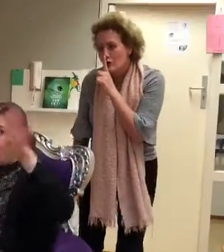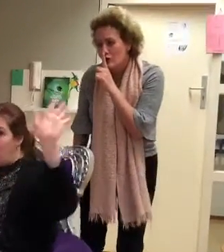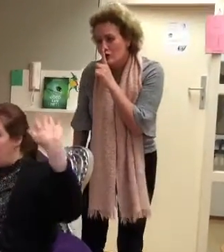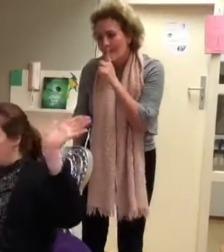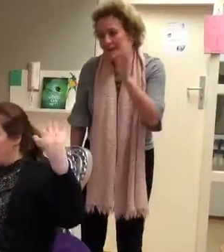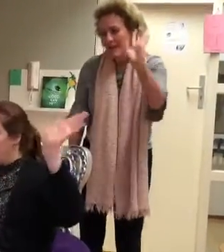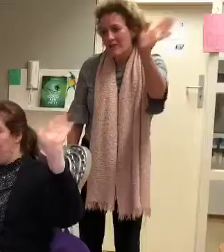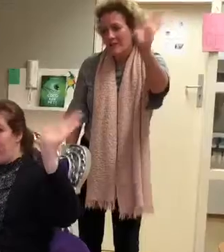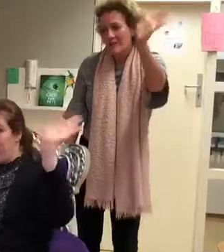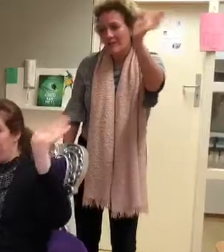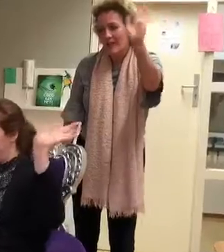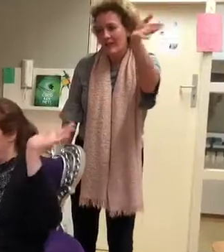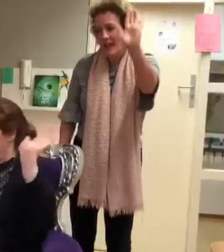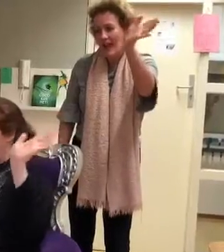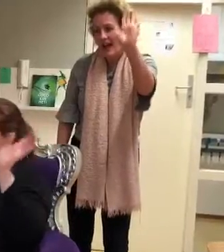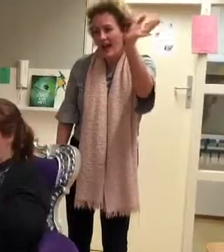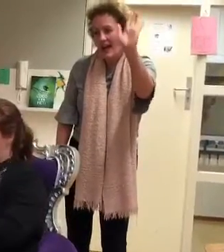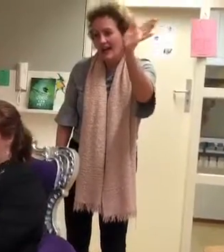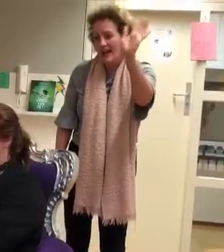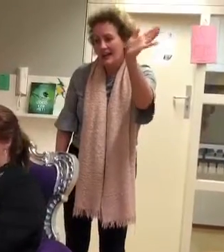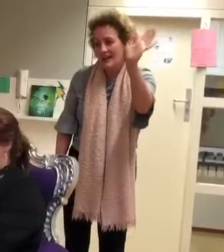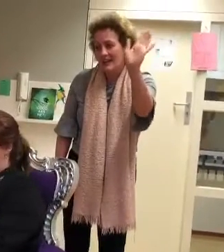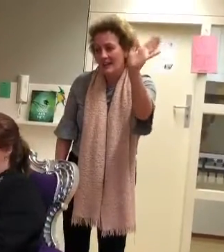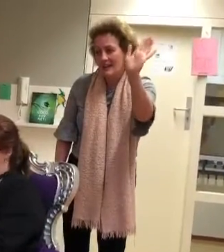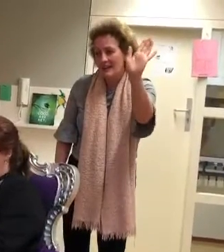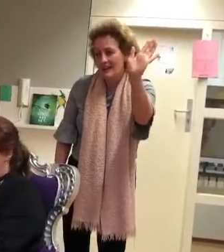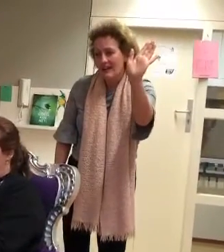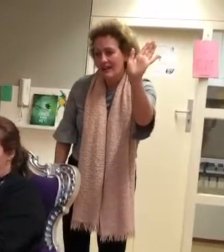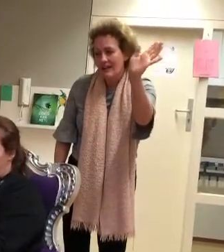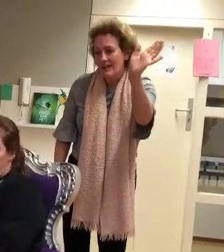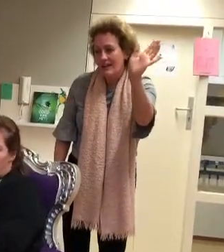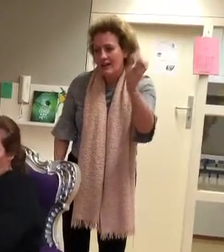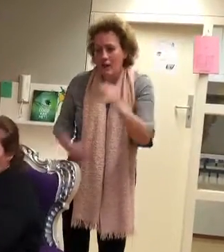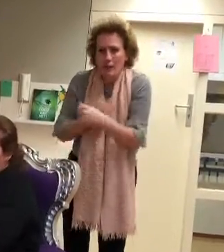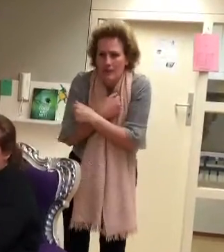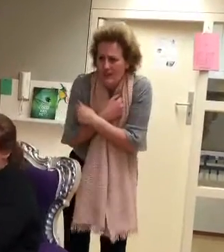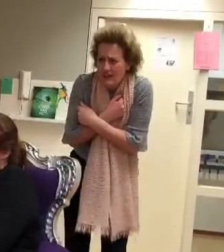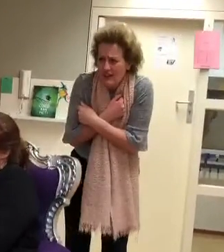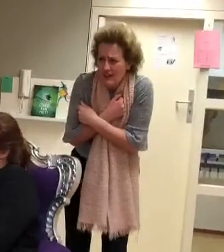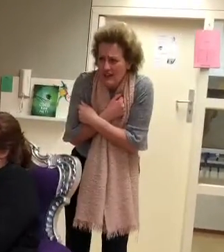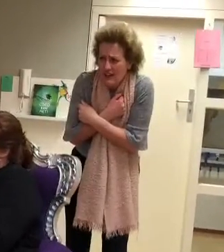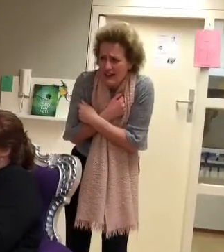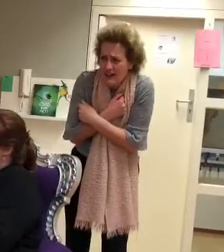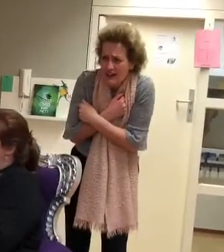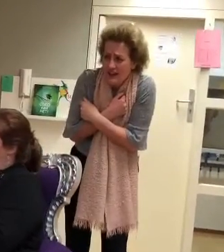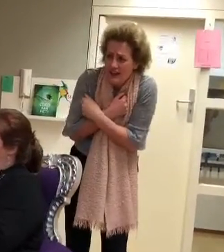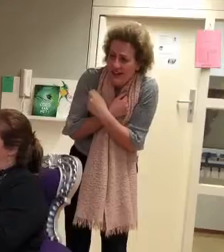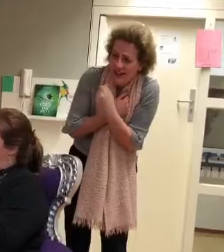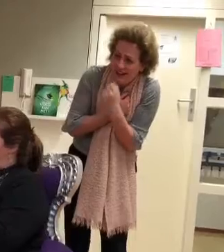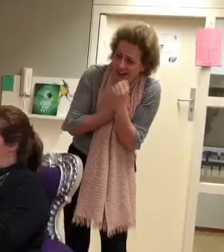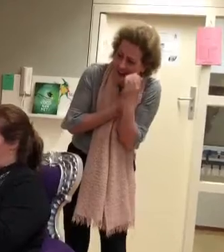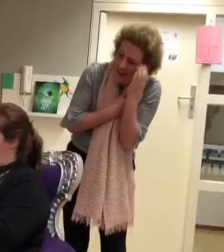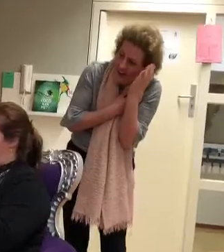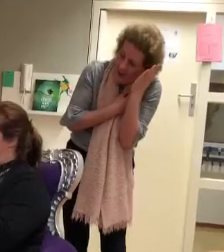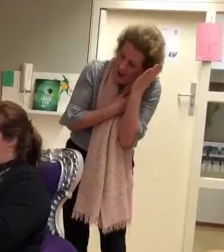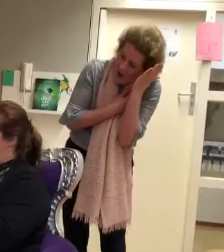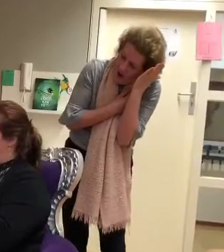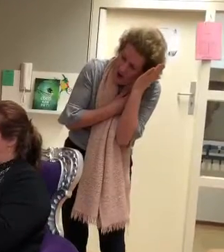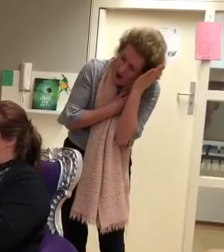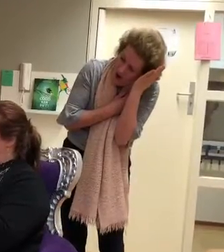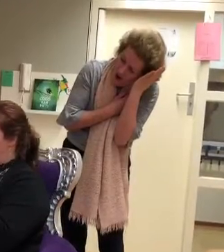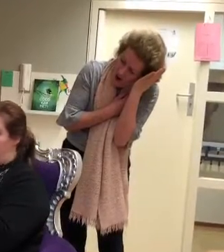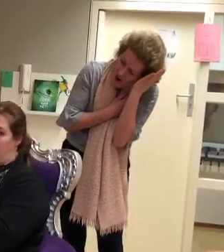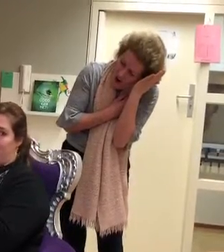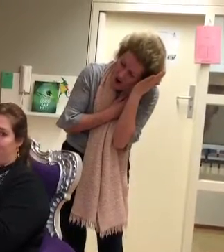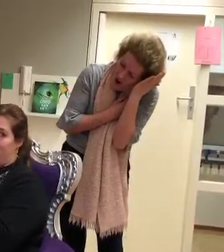Dag meneertje maal. Dag! Hier ver vandaan. Brrr! Ik heb een lekker